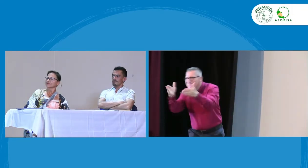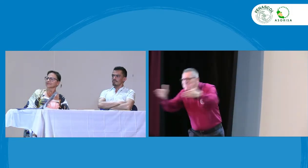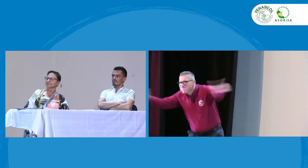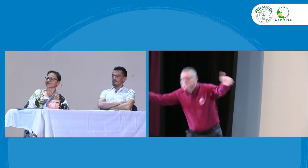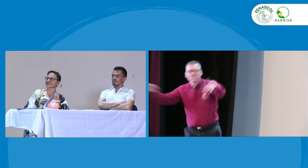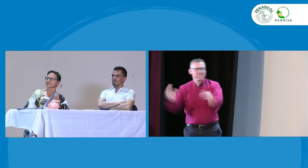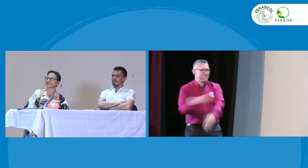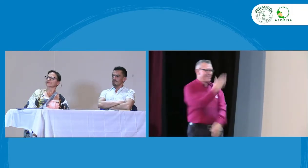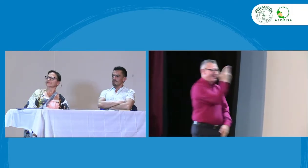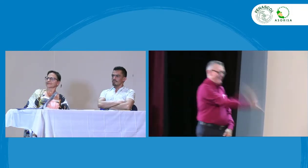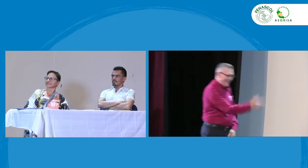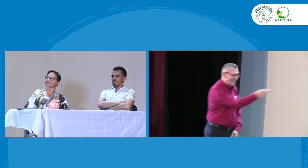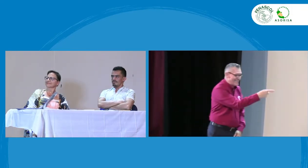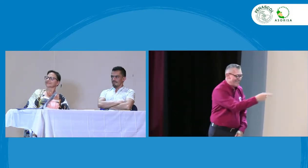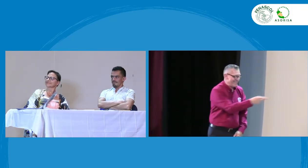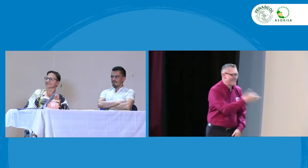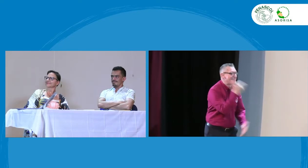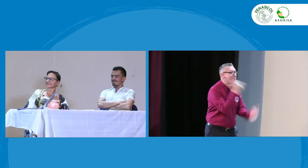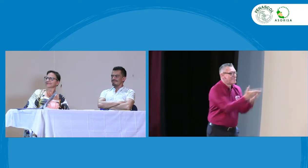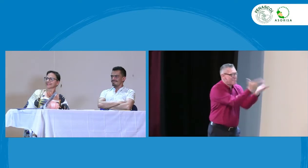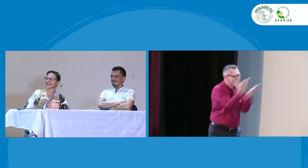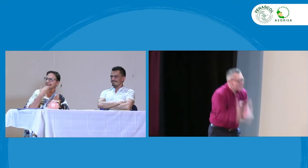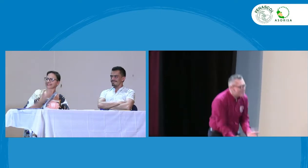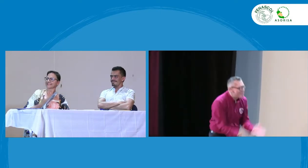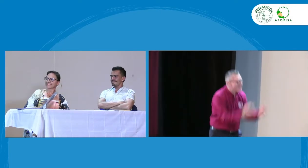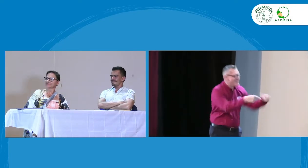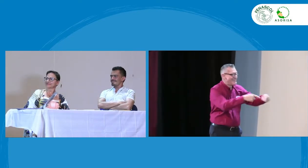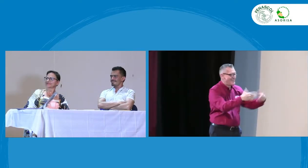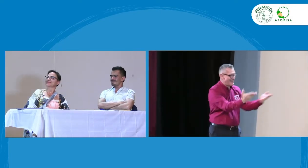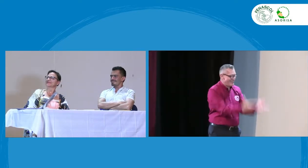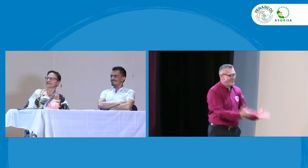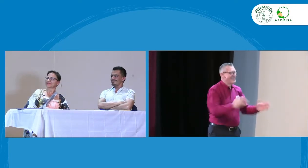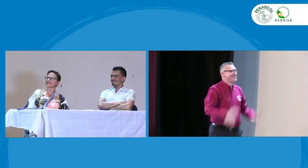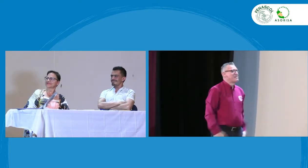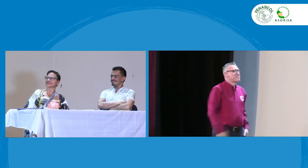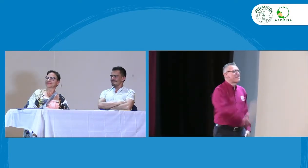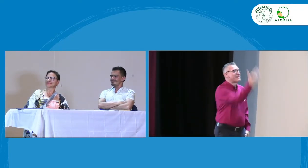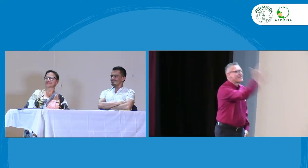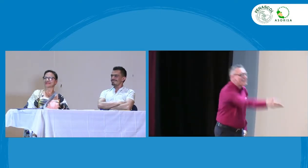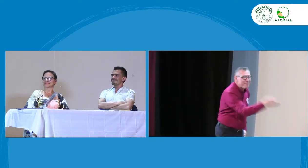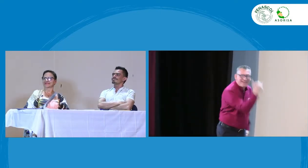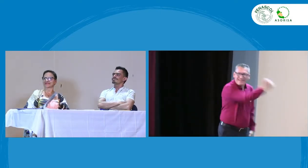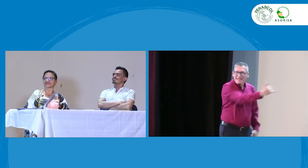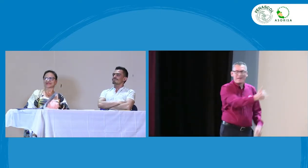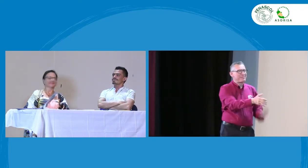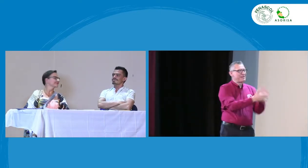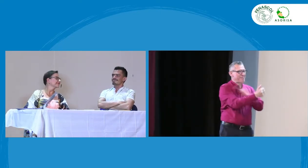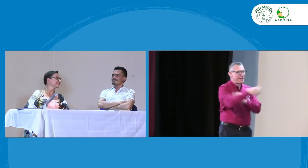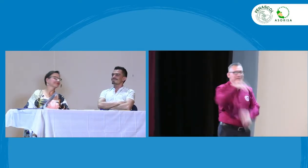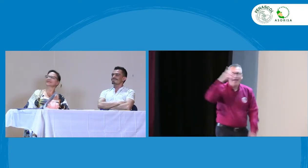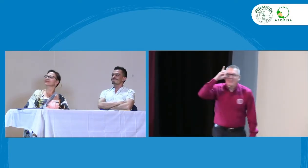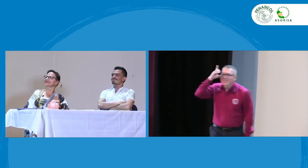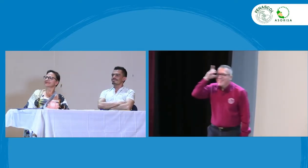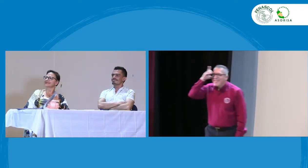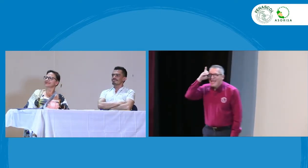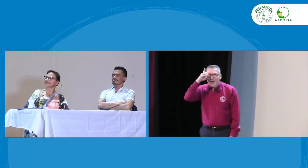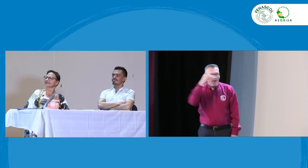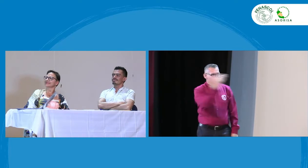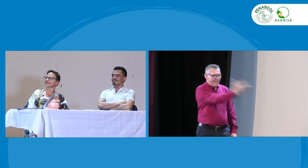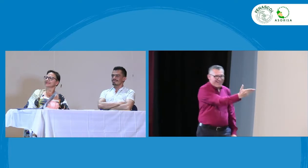que sobre todo moviliza muchísimas cosas también gracias a su trabajo, ¿no? Muchísimas gracias, Marleni, por acompañarnos. Y Diego